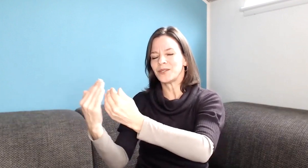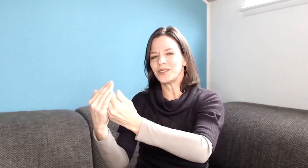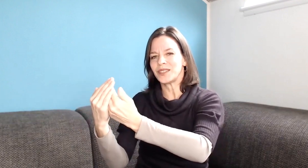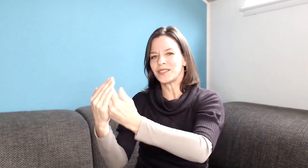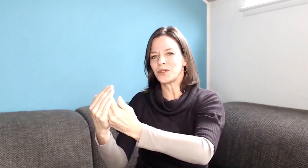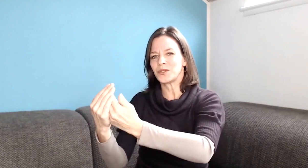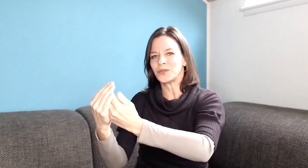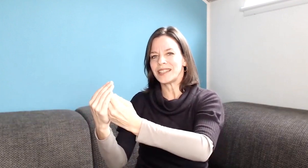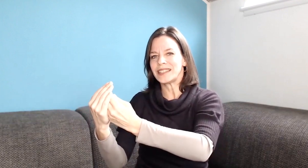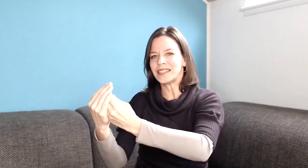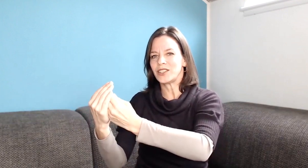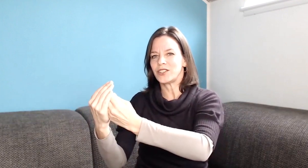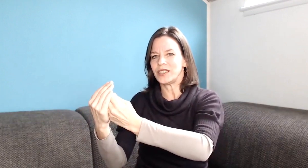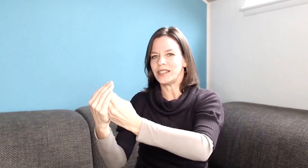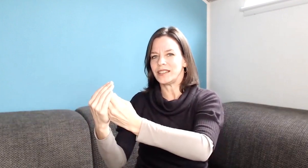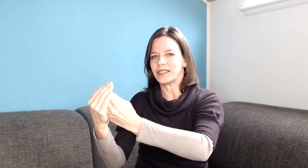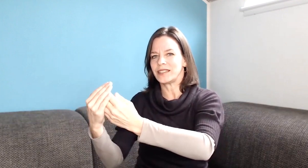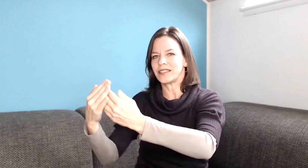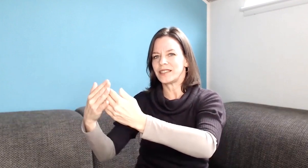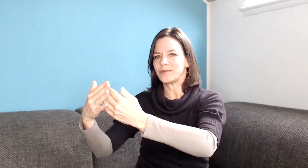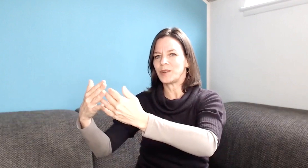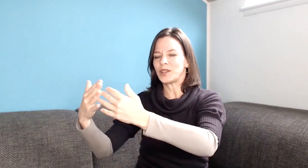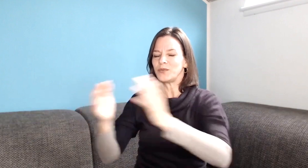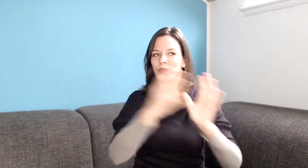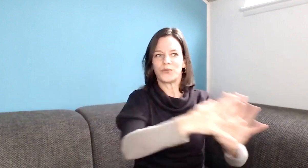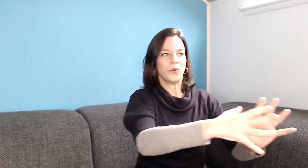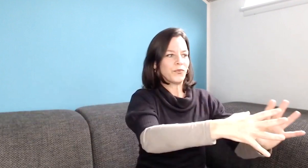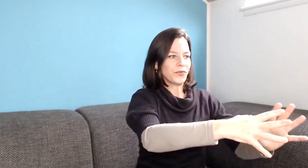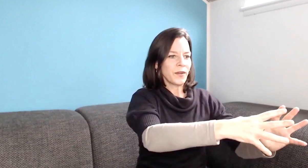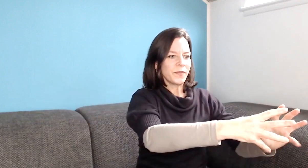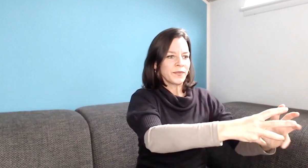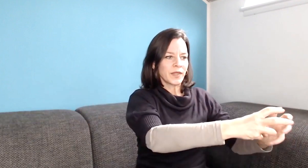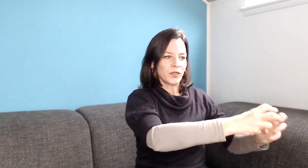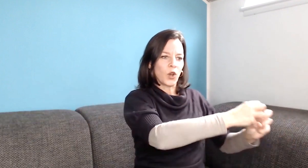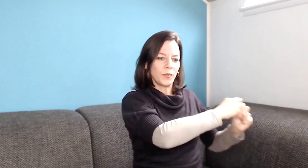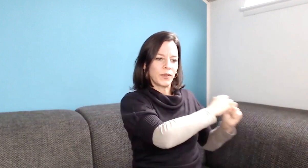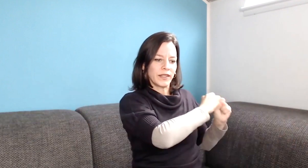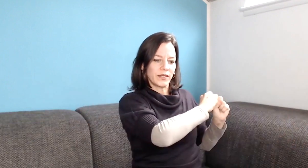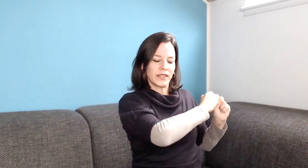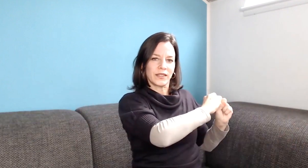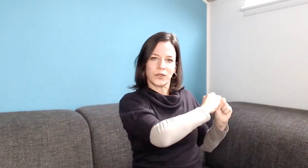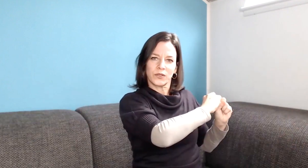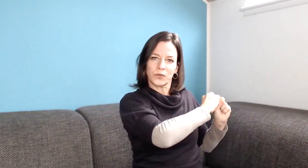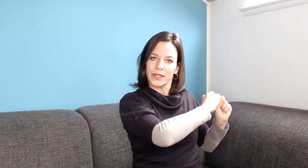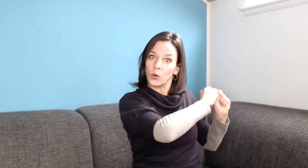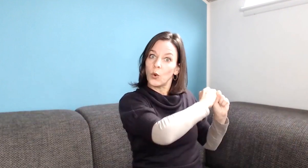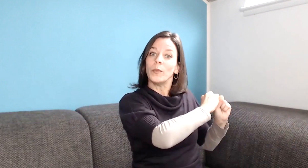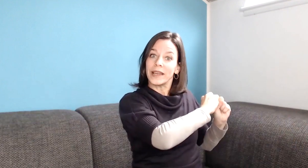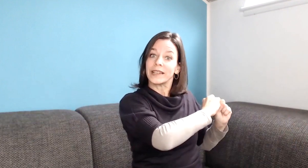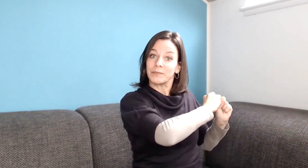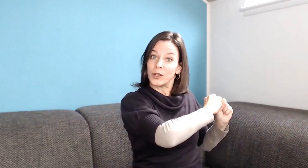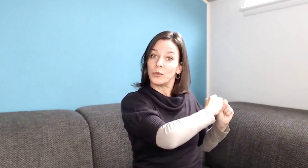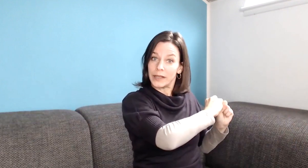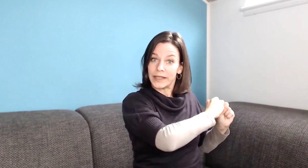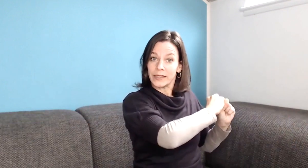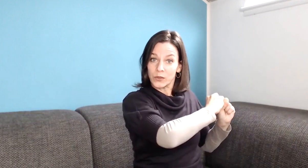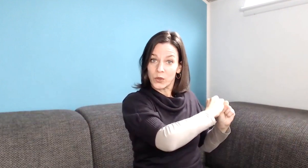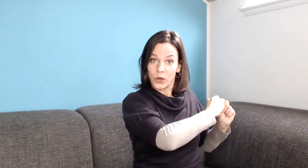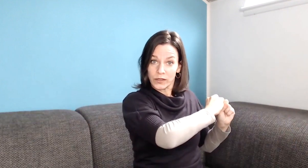so in dieser Situation an sich stehen. es ist, wo die 5 dann komplett in den Rückzug geht, um erstmal überlegen zu können,